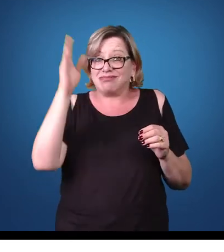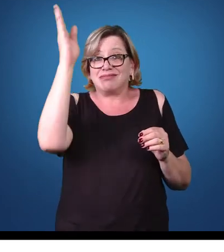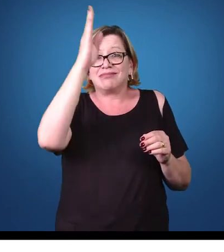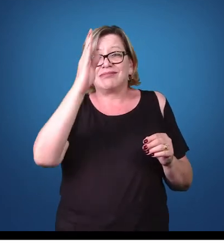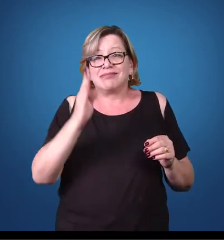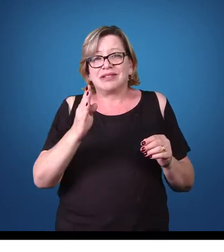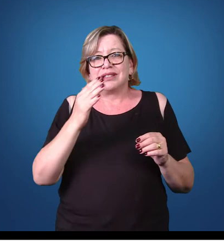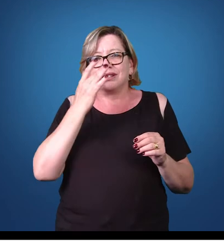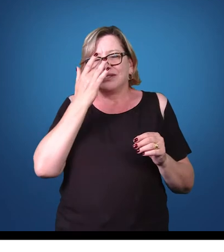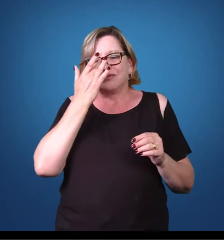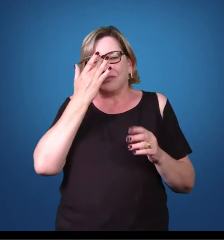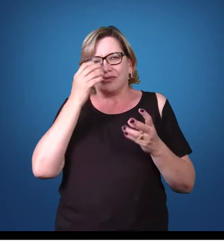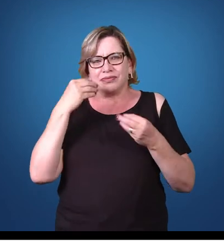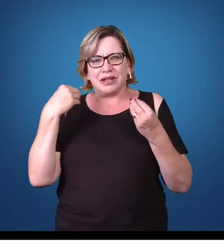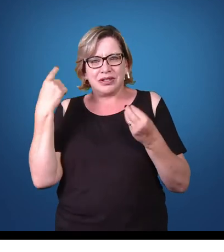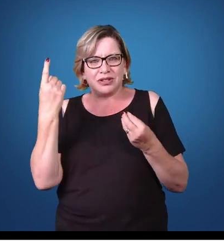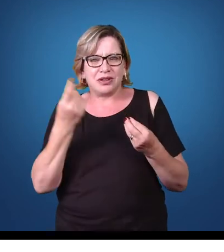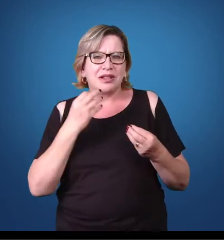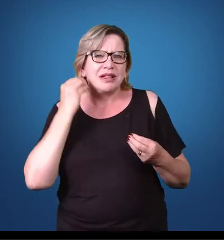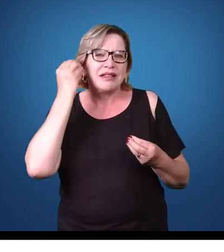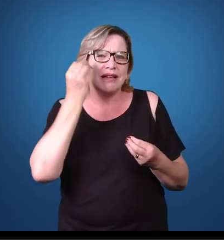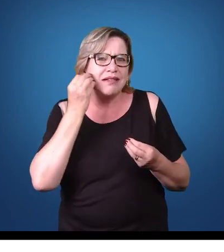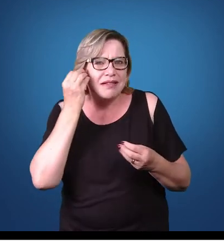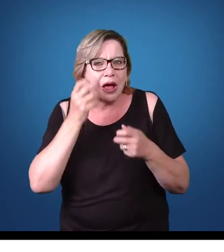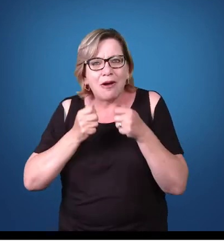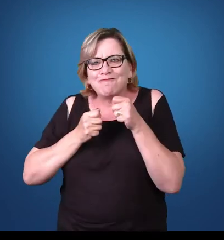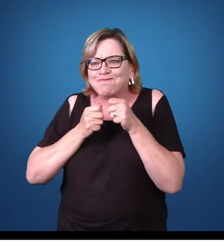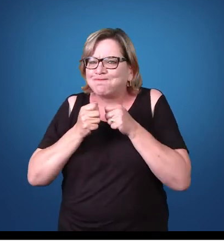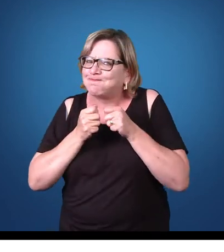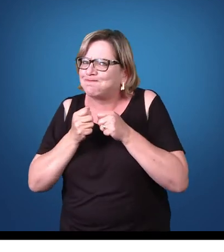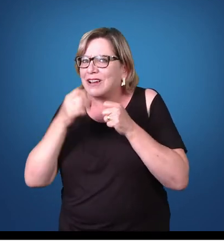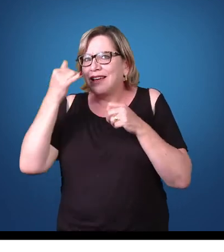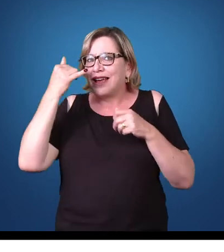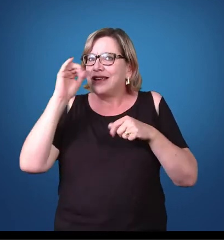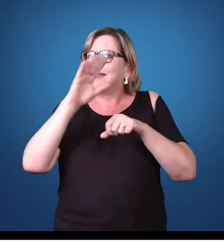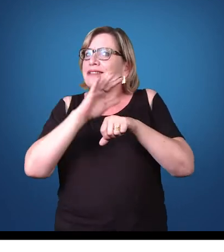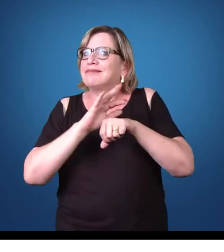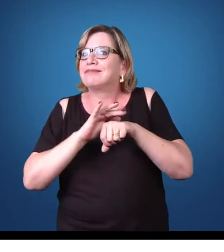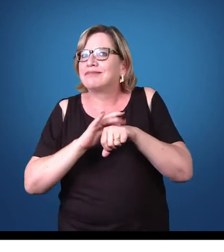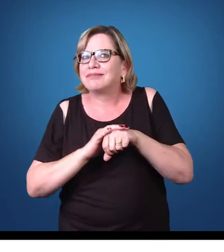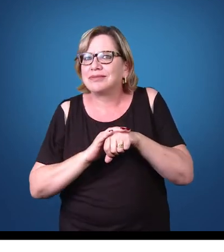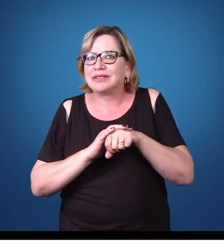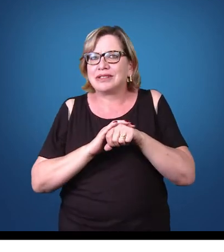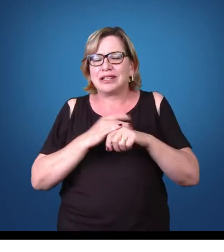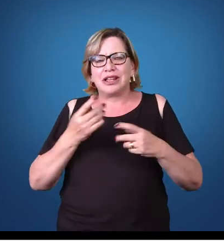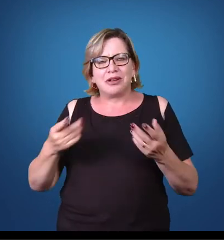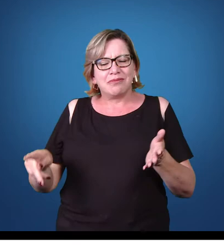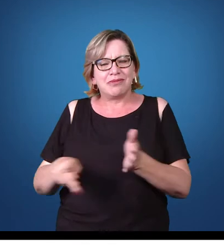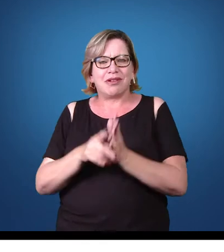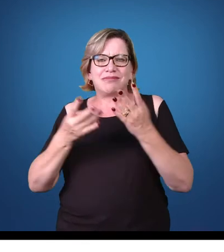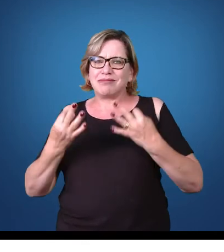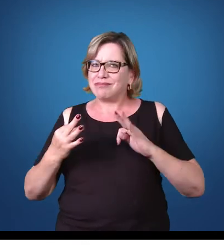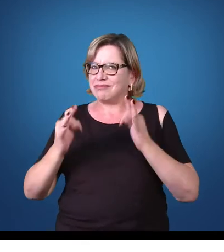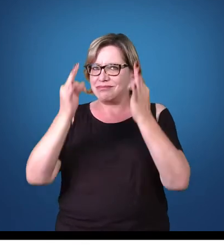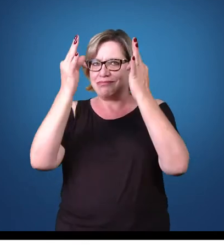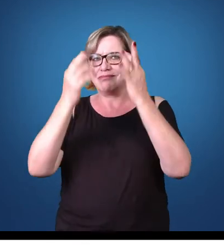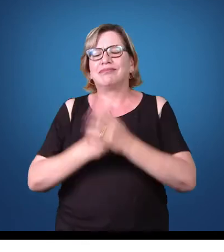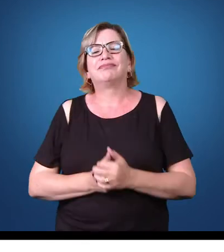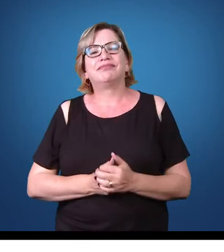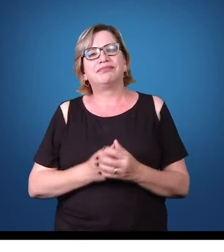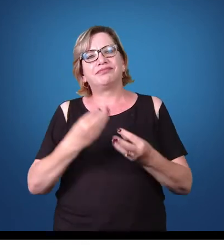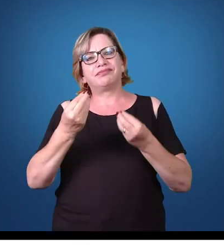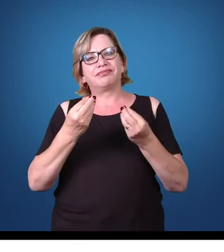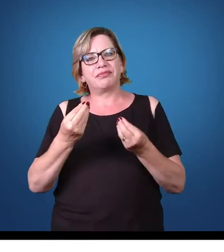muito forte para a gente tentar controlar essas doenças com tecnologia própria. Então,